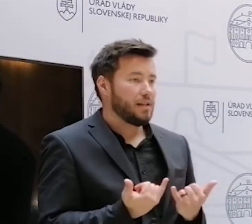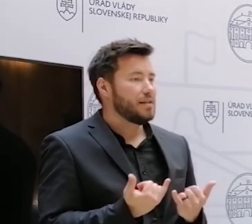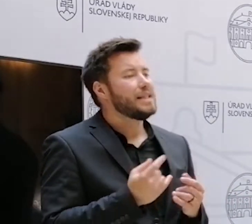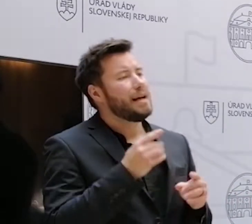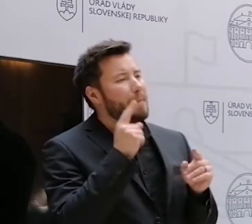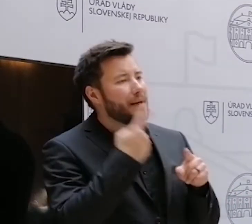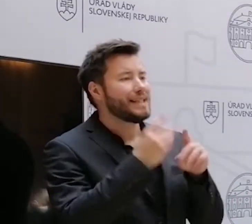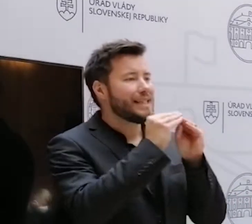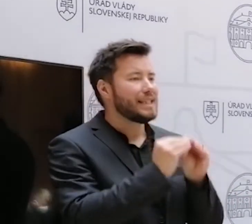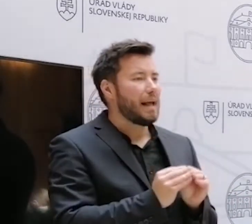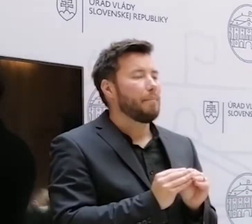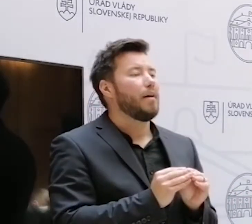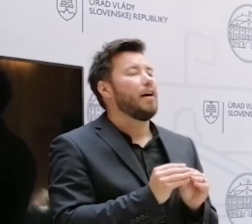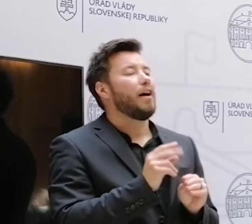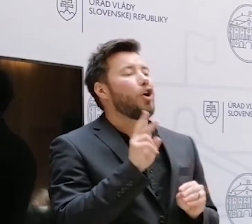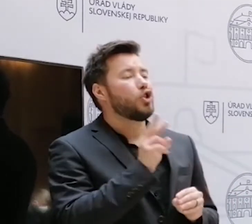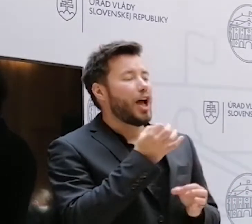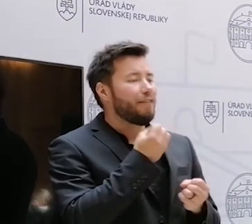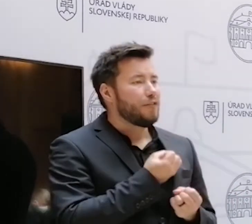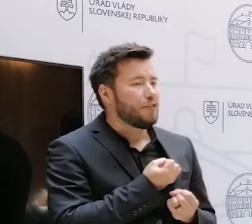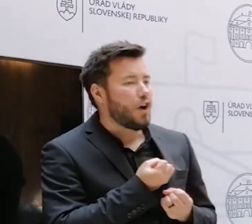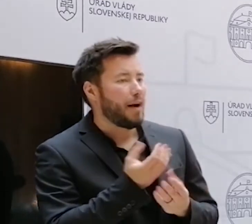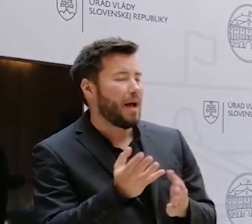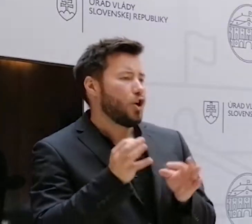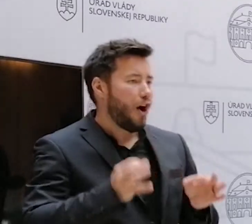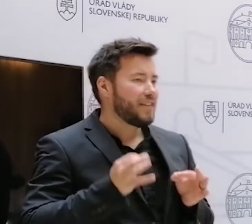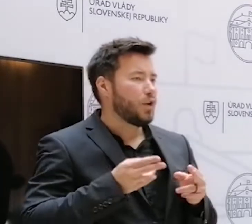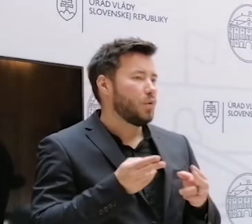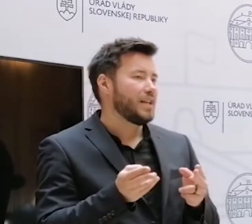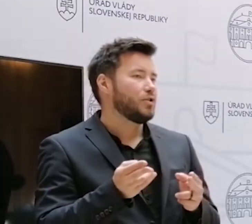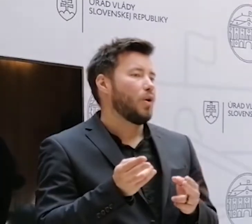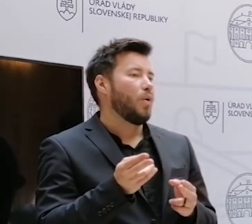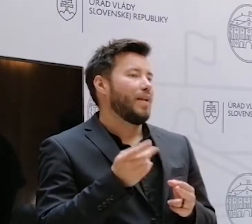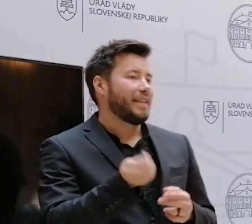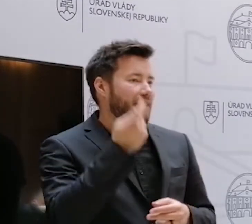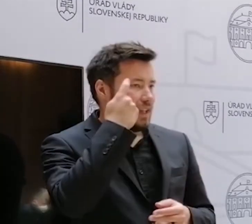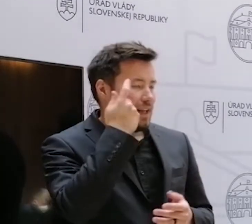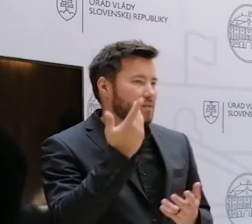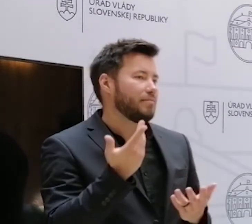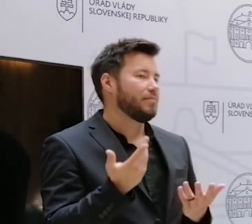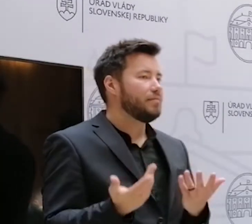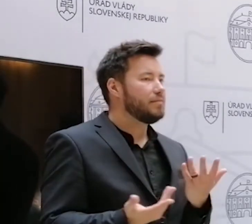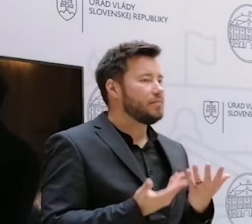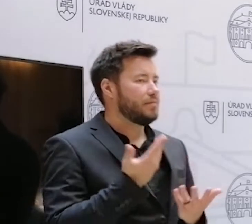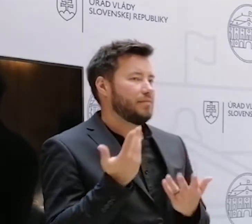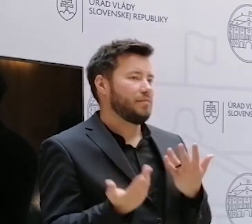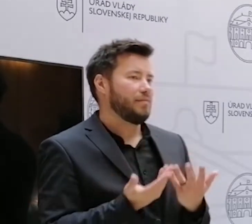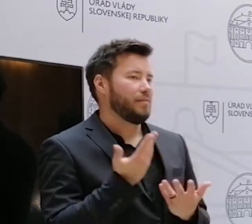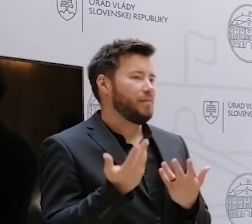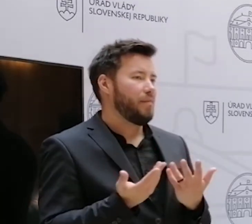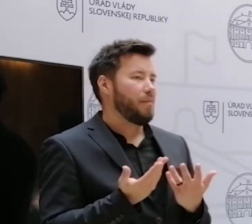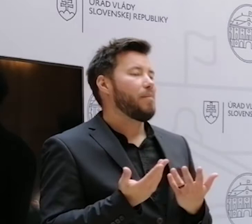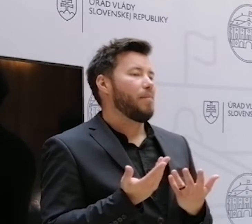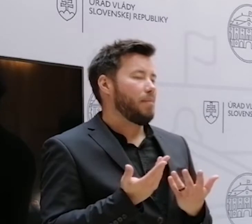mechanizmus, ktorý by zabezpečil tok tejto informácie oficiálnou cestou. Nie všetko je medializované a na základe medializovaných tiež nikto nechce konať